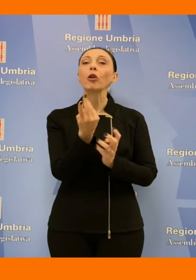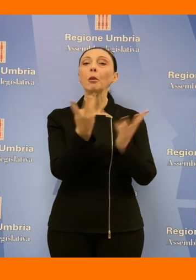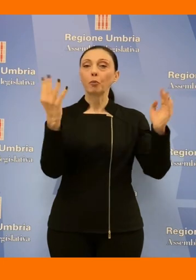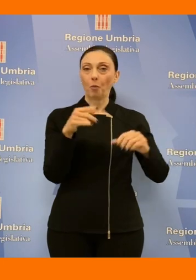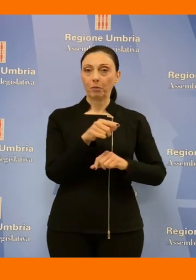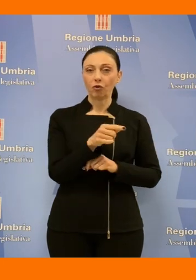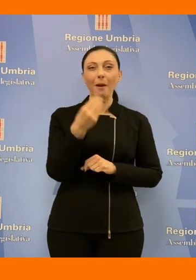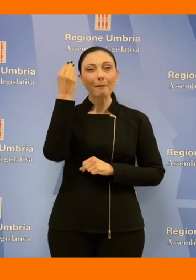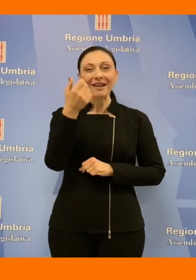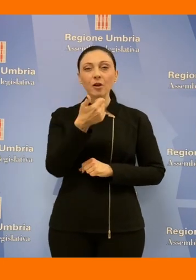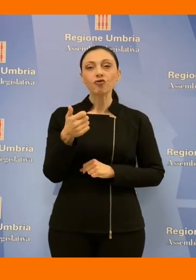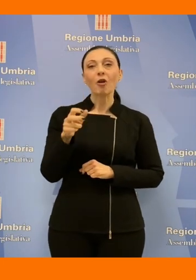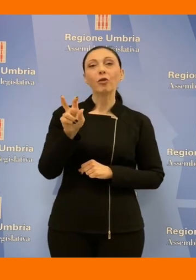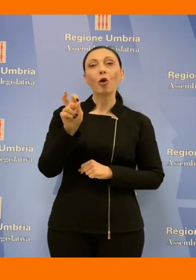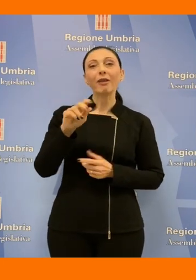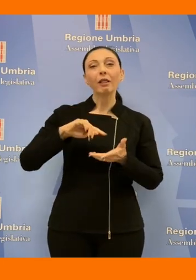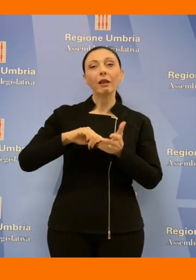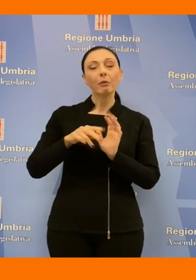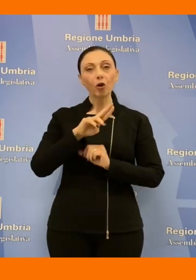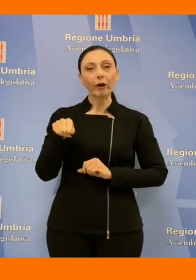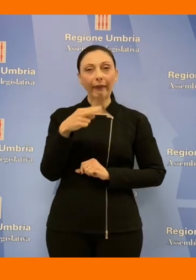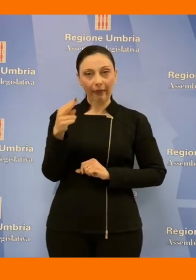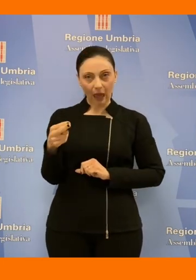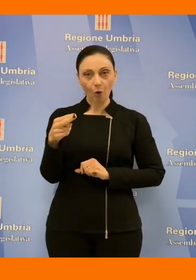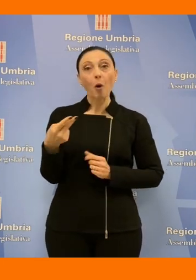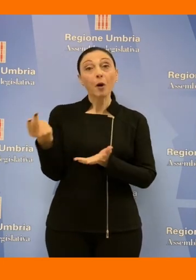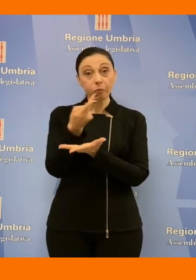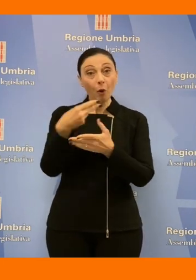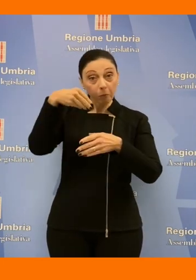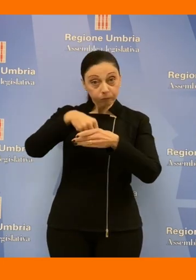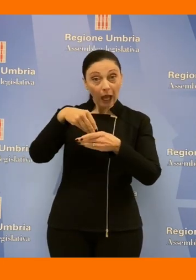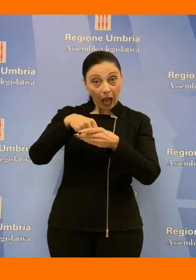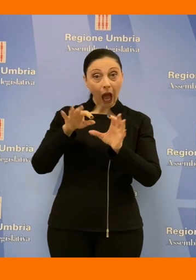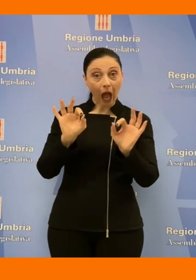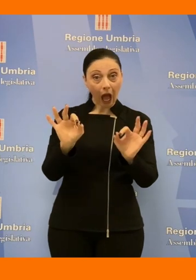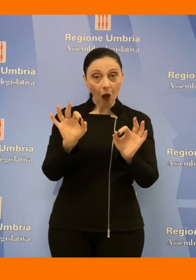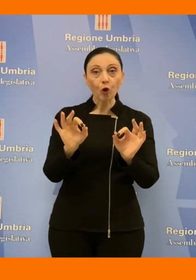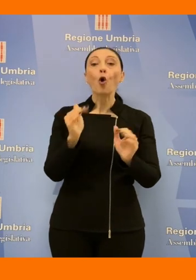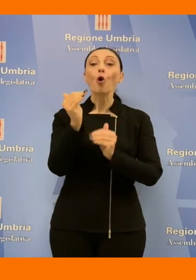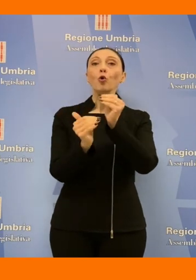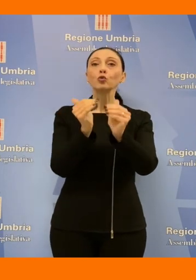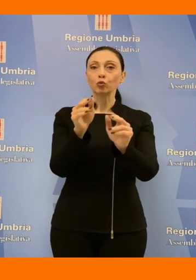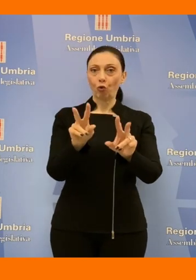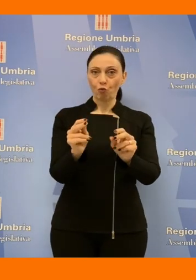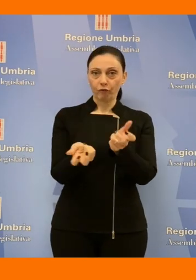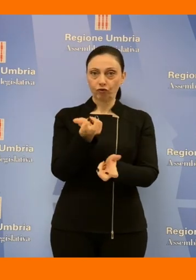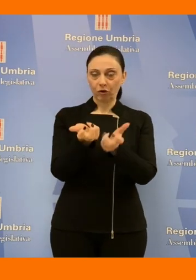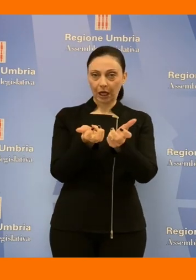130 milioni di euro quantificati all'interno del piano per la costruzione del nuovo inceneritore sono stati sostanzialmente